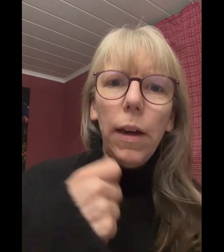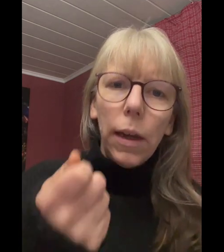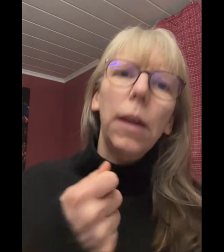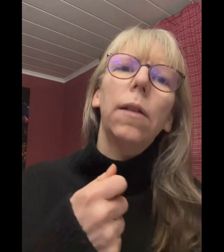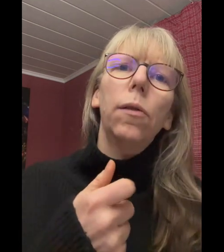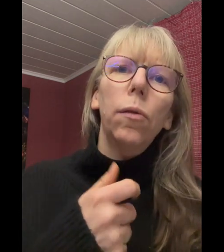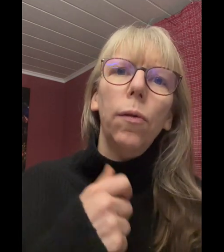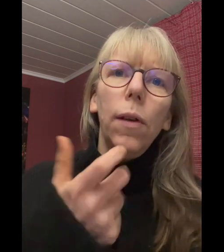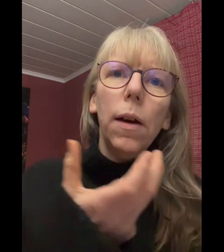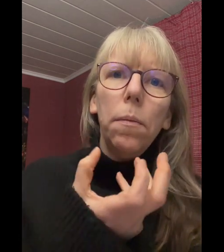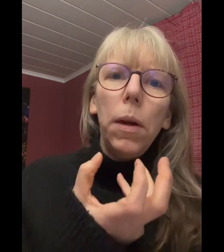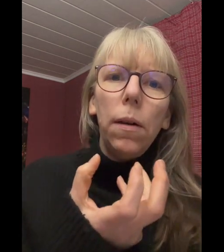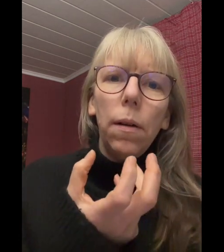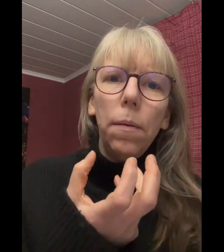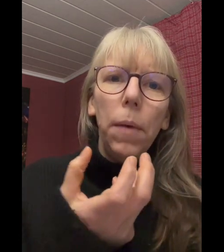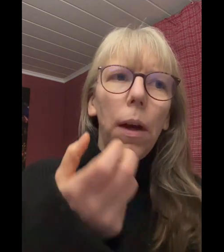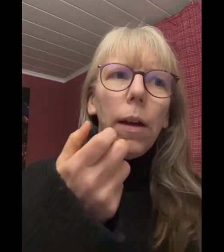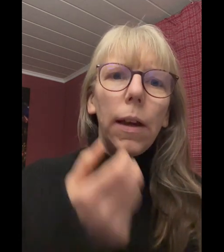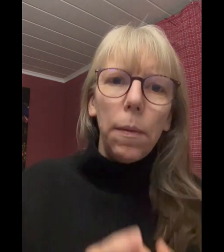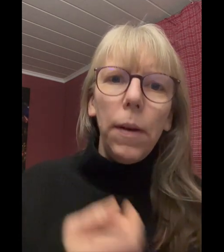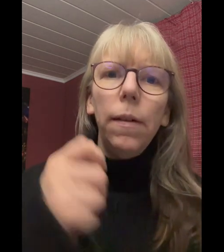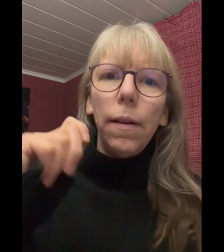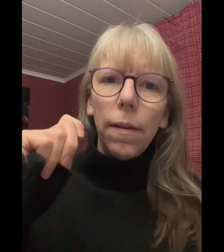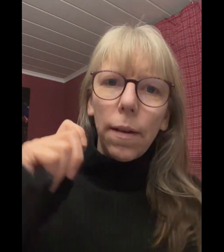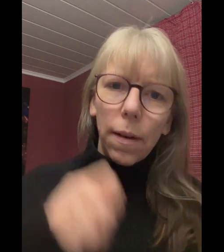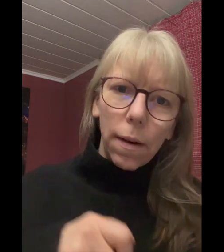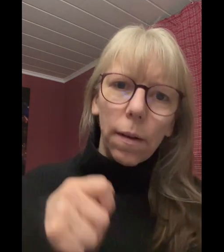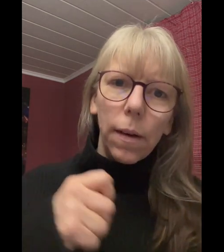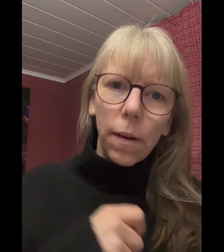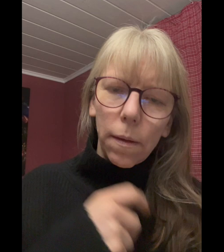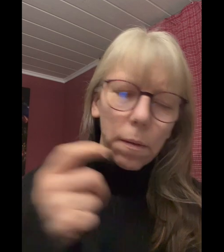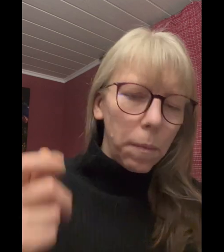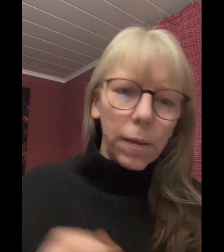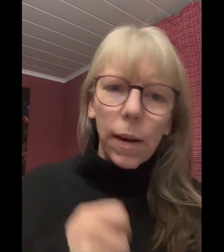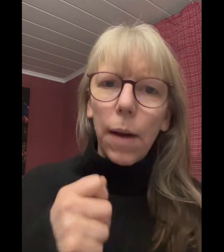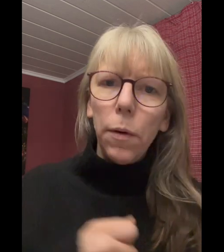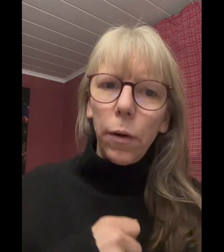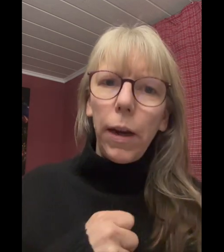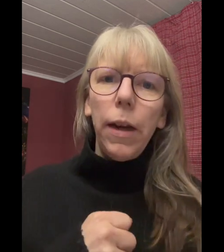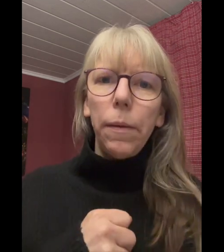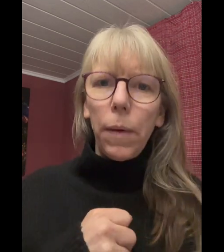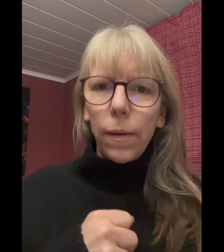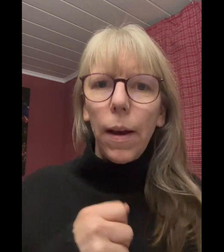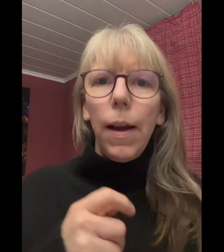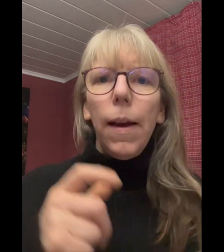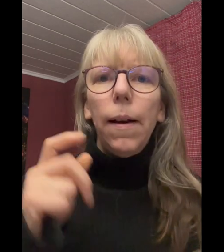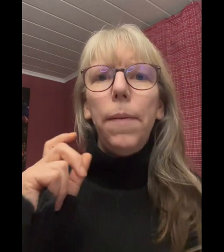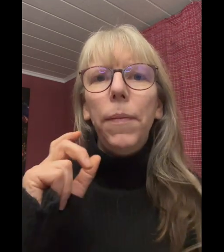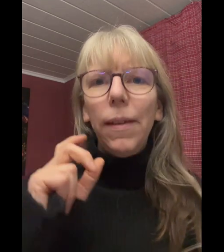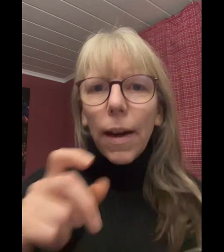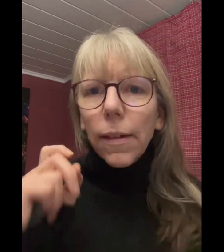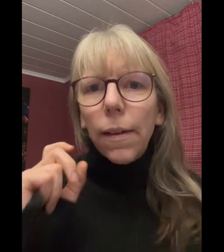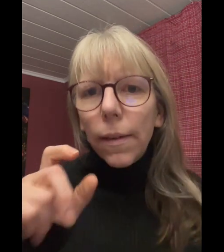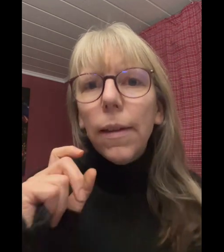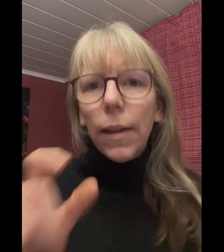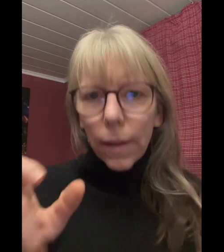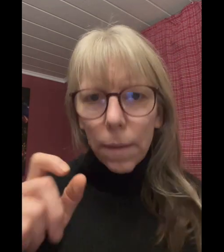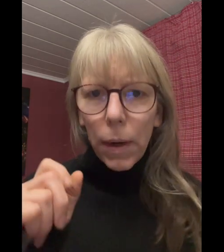nicht sozusagen mit dem Hinsetzen, mit dem Messergabel und Ähnlichem ist. Sie sagte, das ist nicht immer,